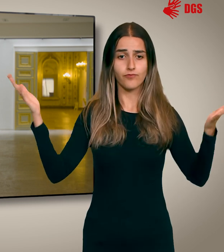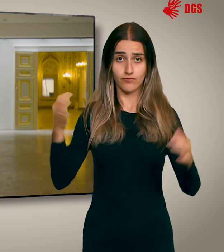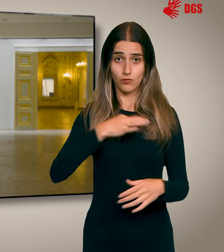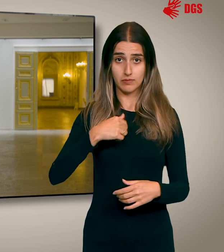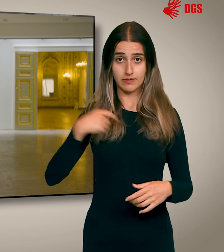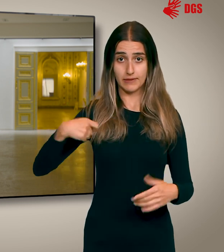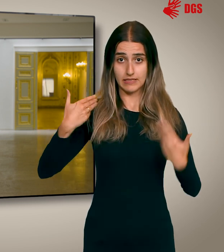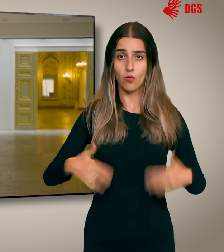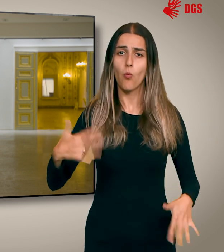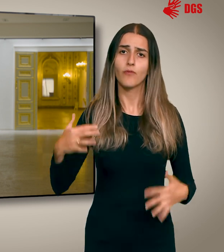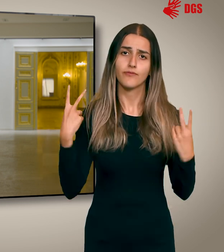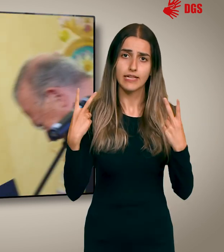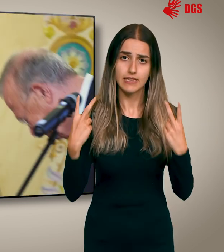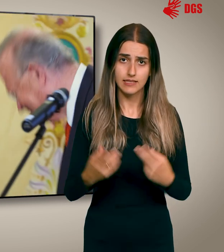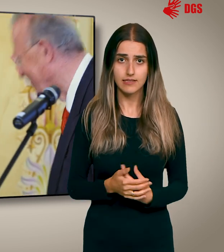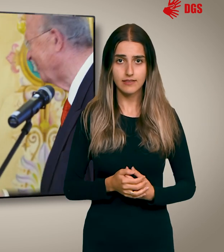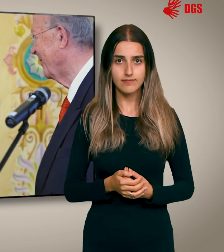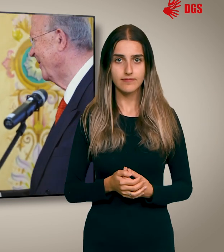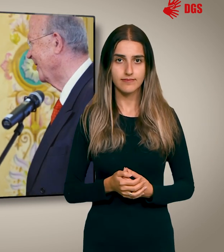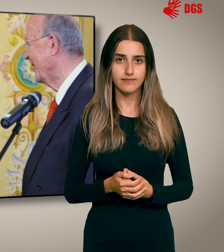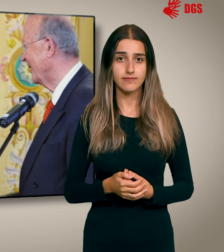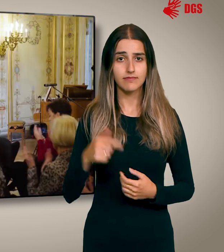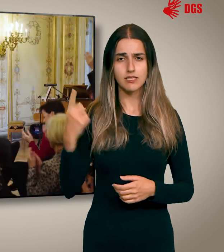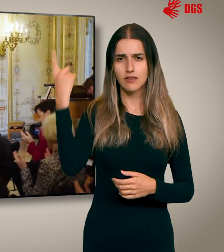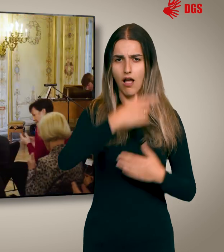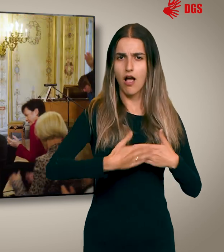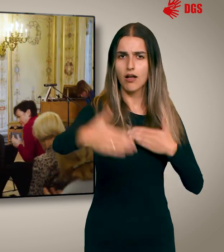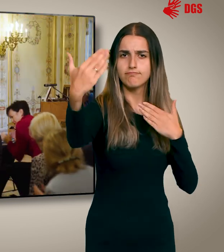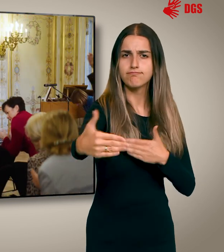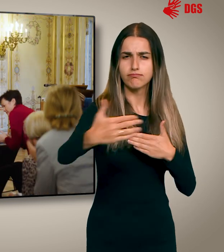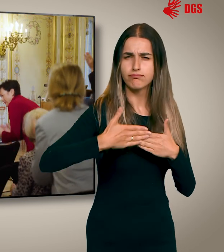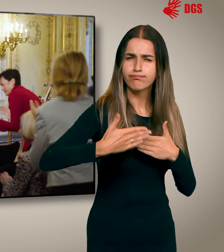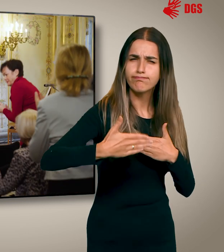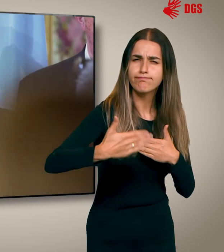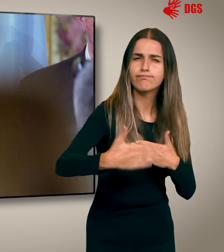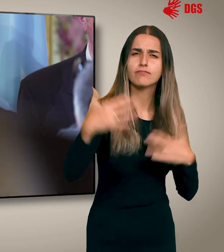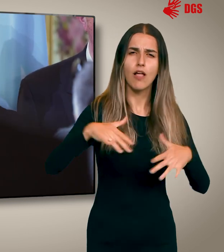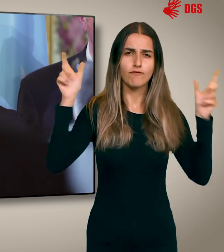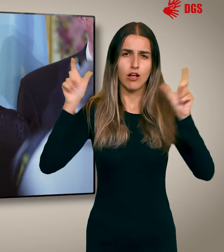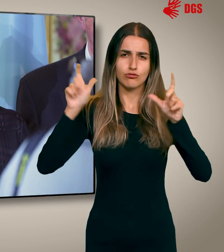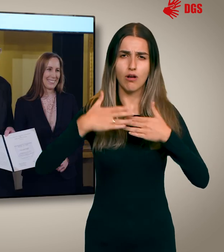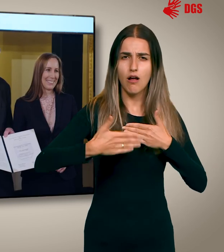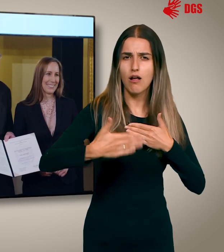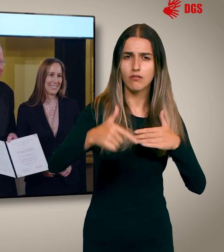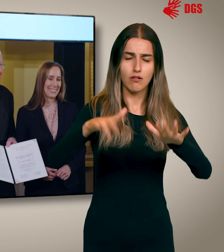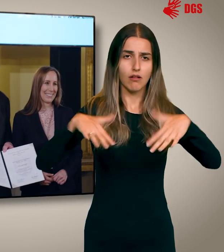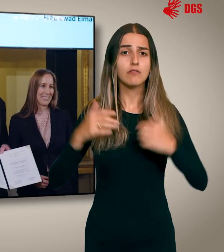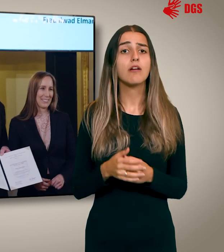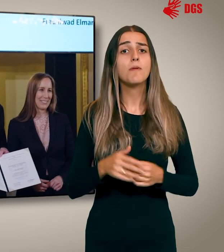als Präsidentin auch sehr wichtig. Im ganzen Jahr finden im Landtag zahlreiche Veranstaltungen statt. Politikerinnen und